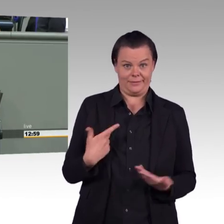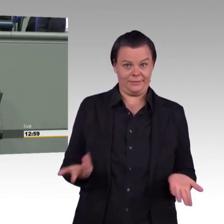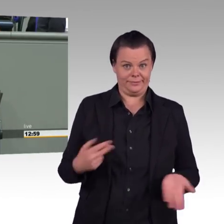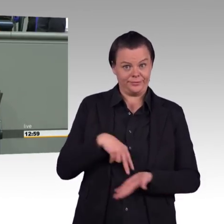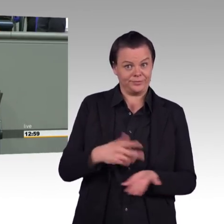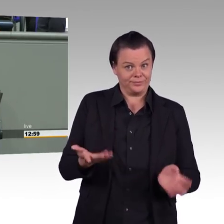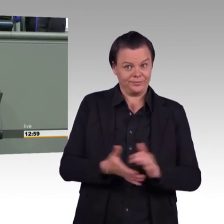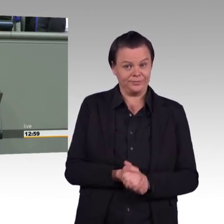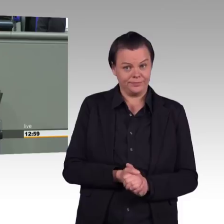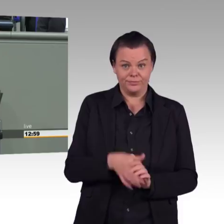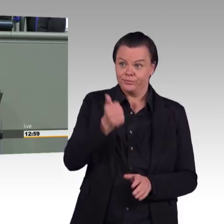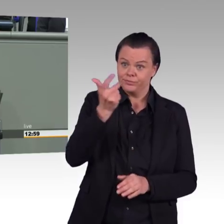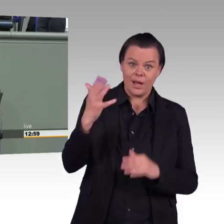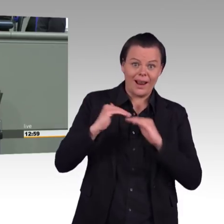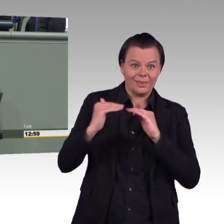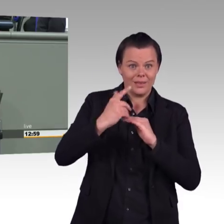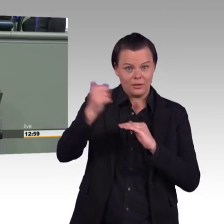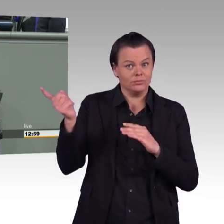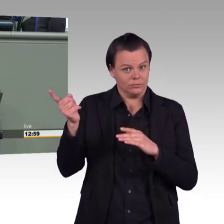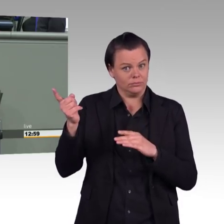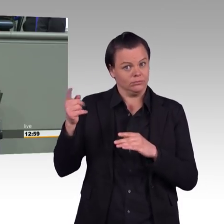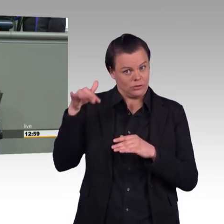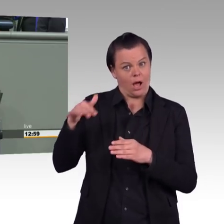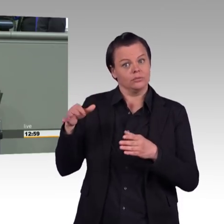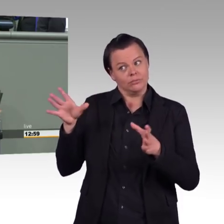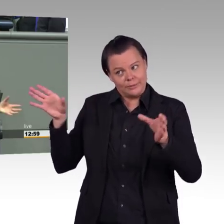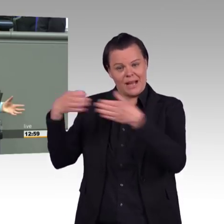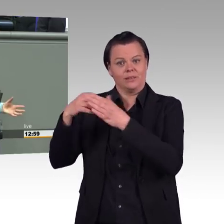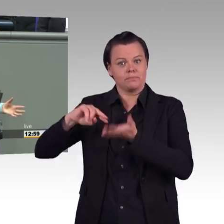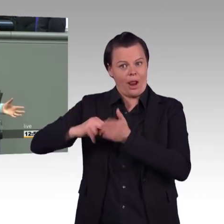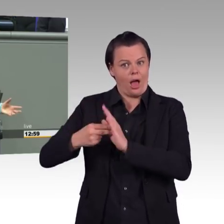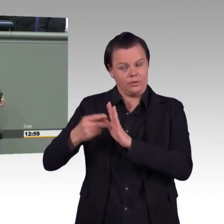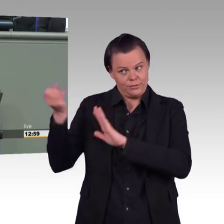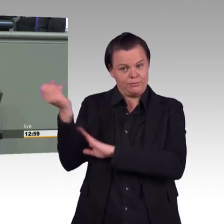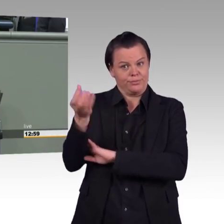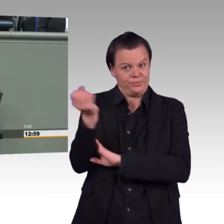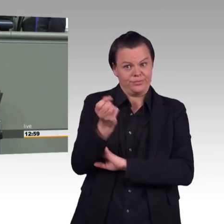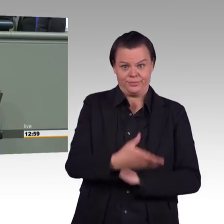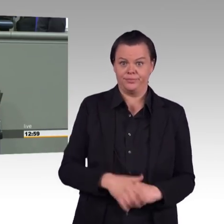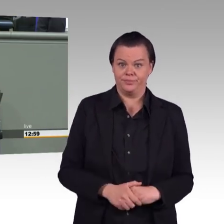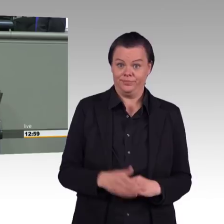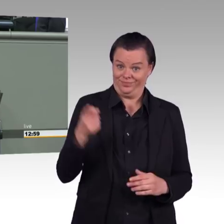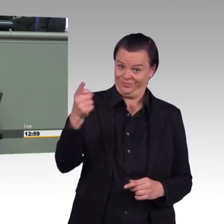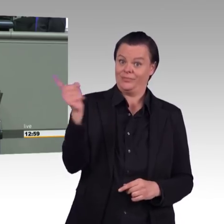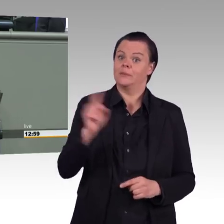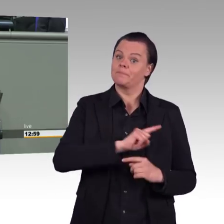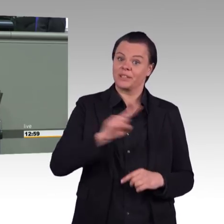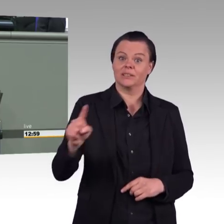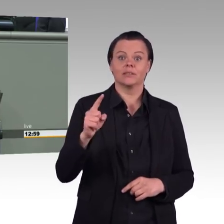Spanien, dass sie bis 2050 klimaneutral sein sollen. Und wo sind Sie? Wo sind Sie als Bundesregierung? Wo